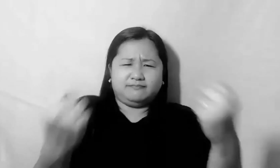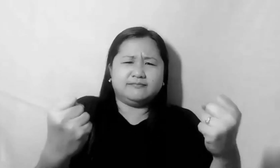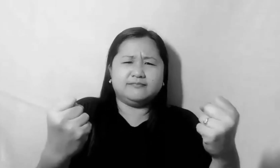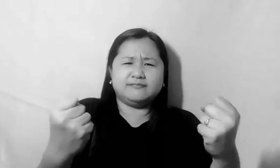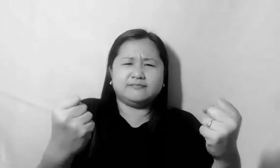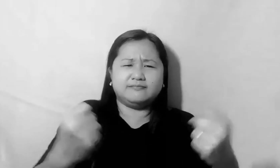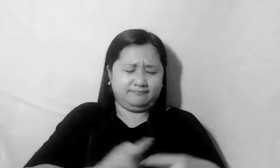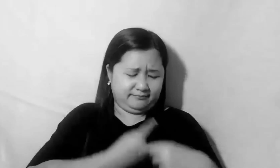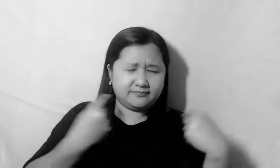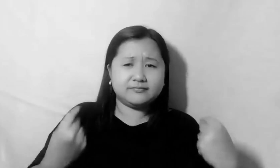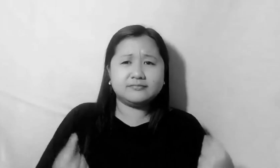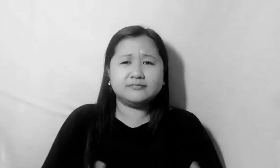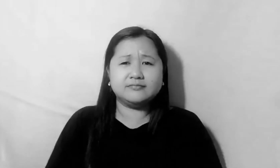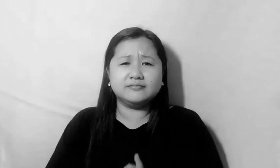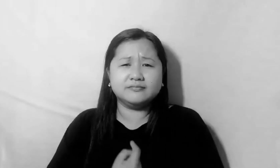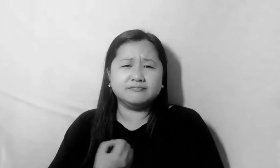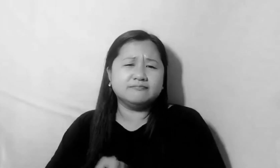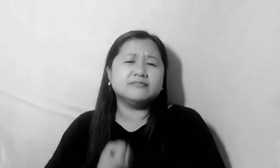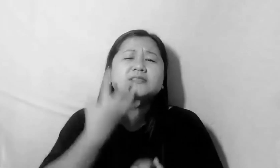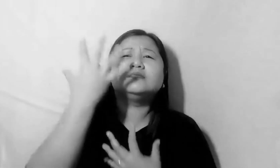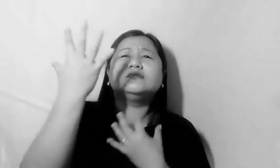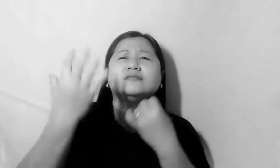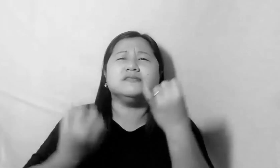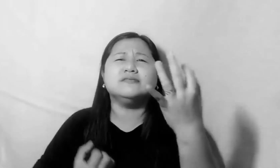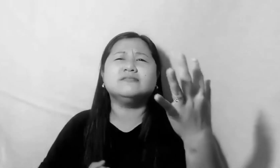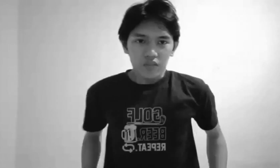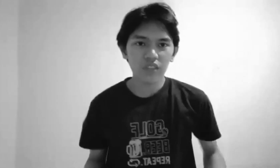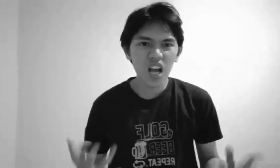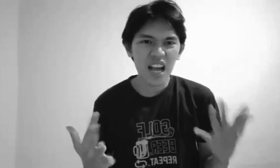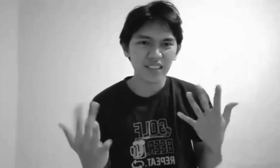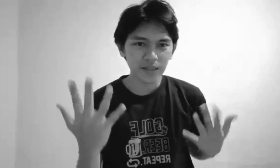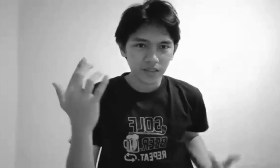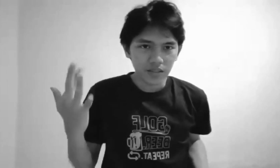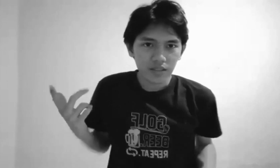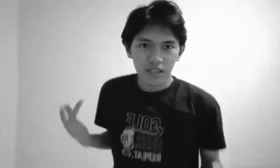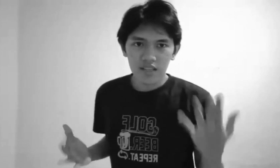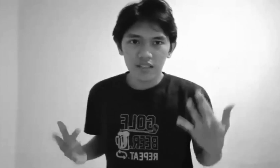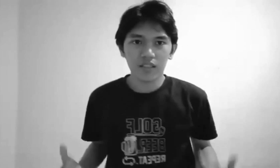makikibaga at mga puso na tindi ay mag-aala